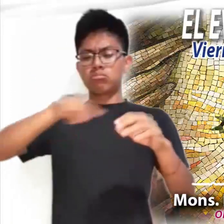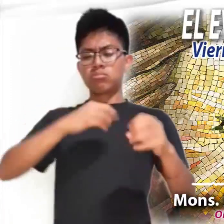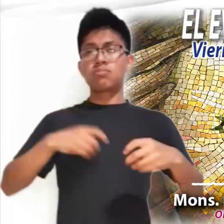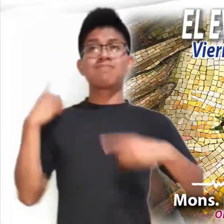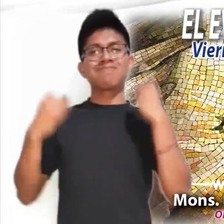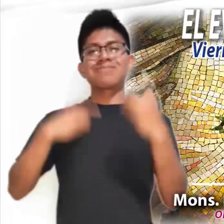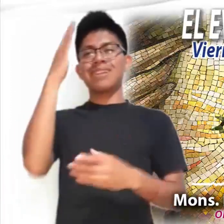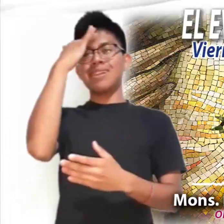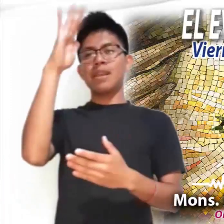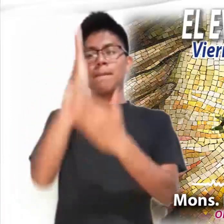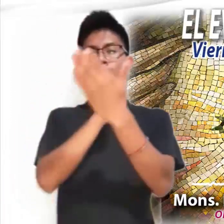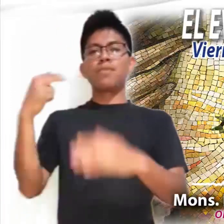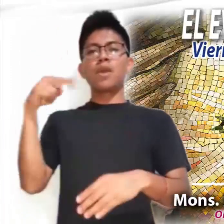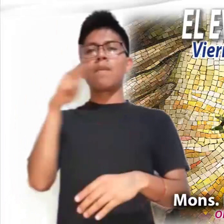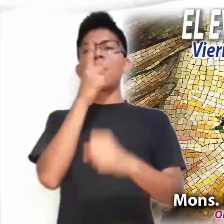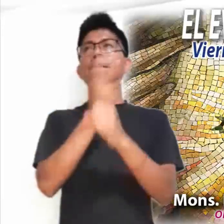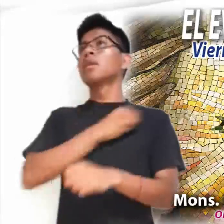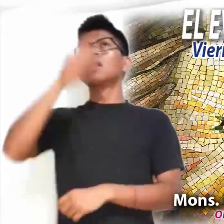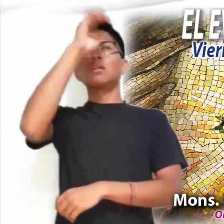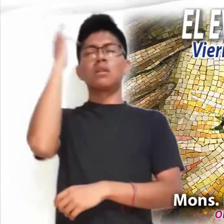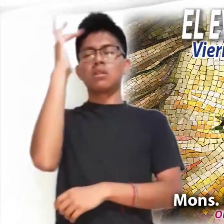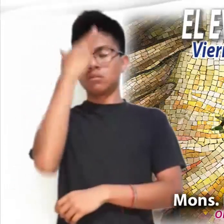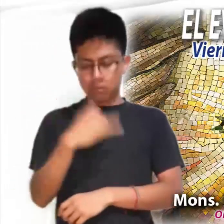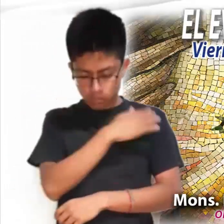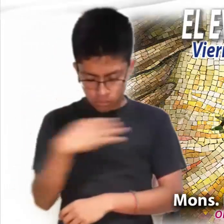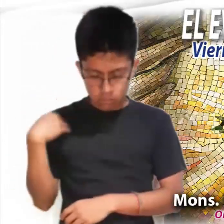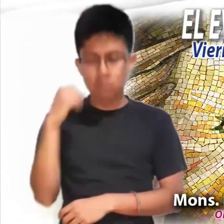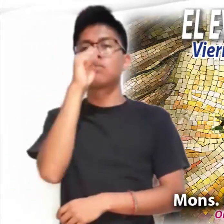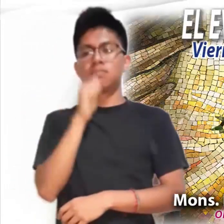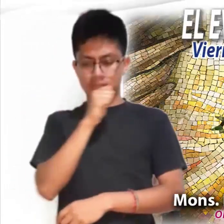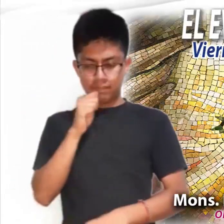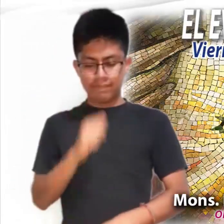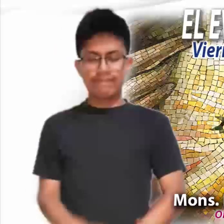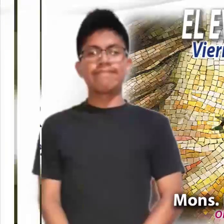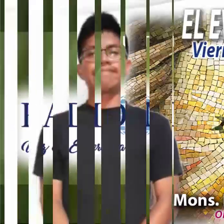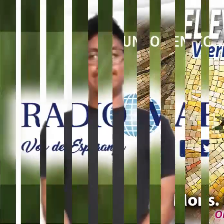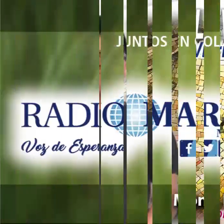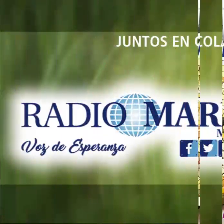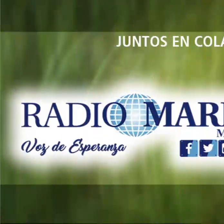El Señor te bendiga en nombre del Padre, y del Hijo, y del Espíritu Santo.